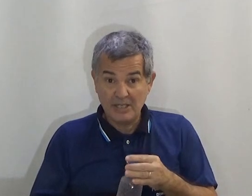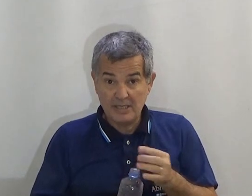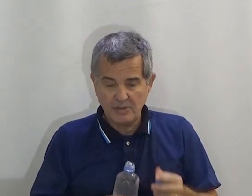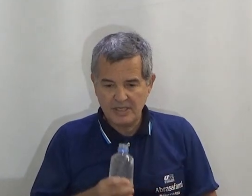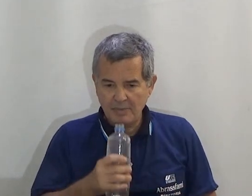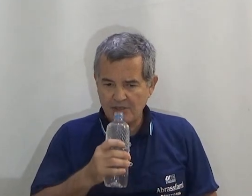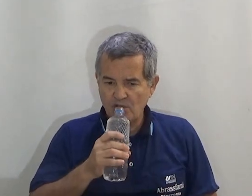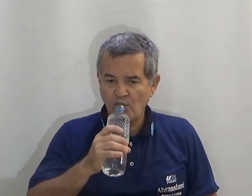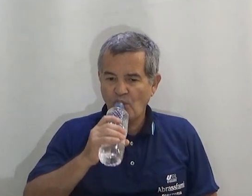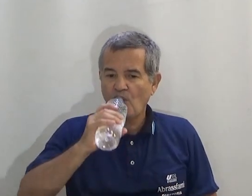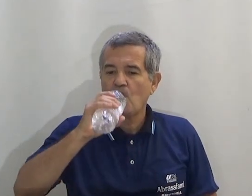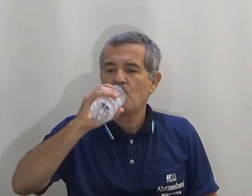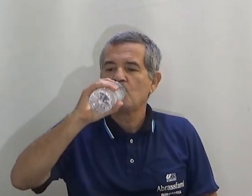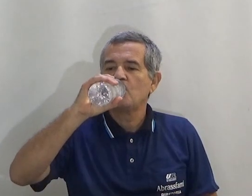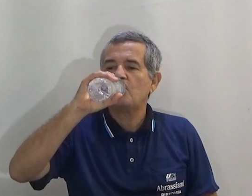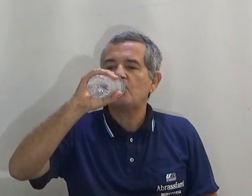Prestem atenção nessa imagem.